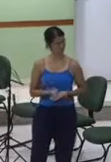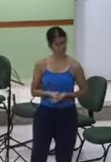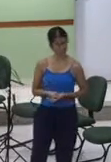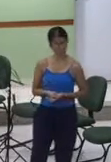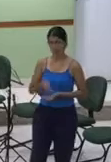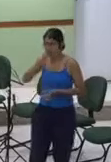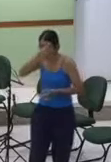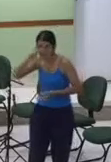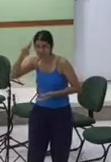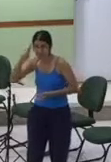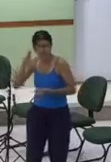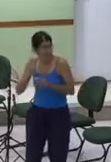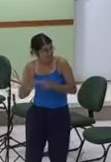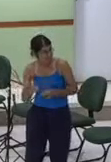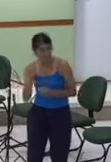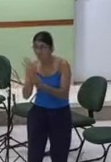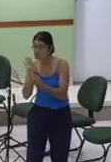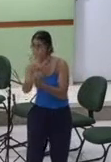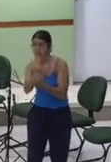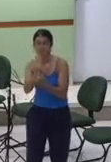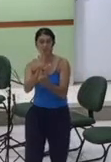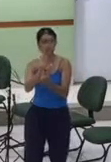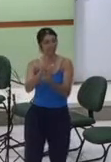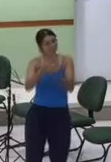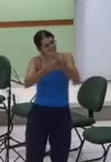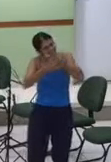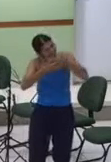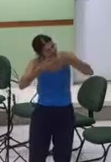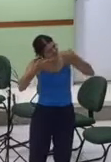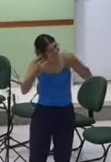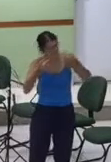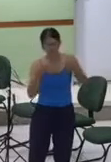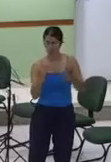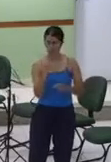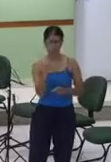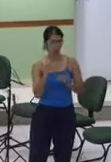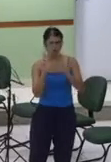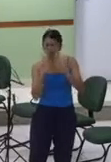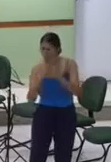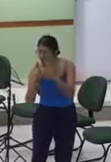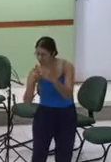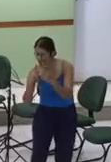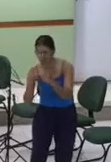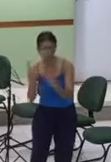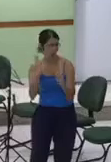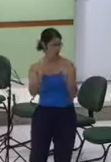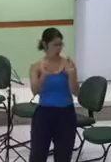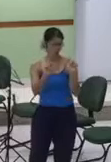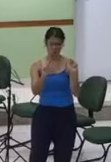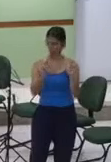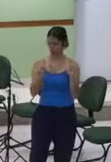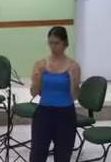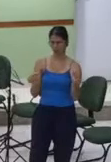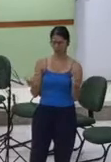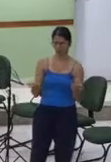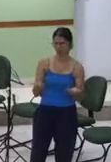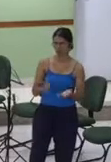rosto Nunca ri com amor, nunca nada E as outras esposas que aqui chegou Nunca tive uma conversa Com nenhuma delas Que